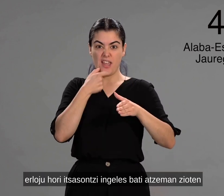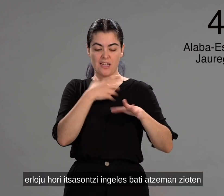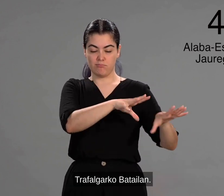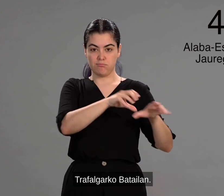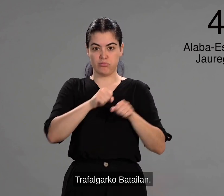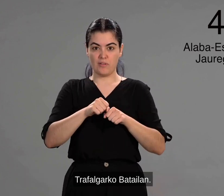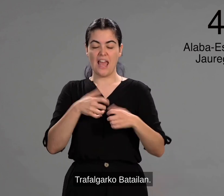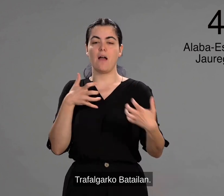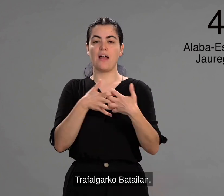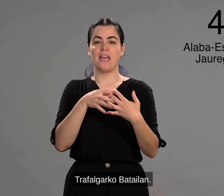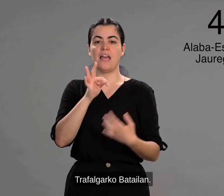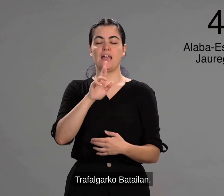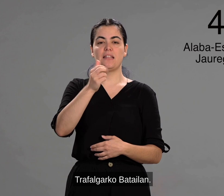zioten trafalgarko batailan.